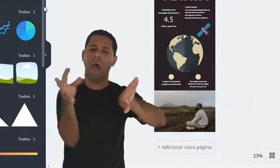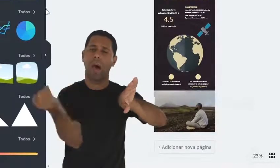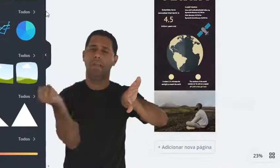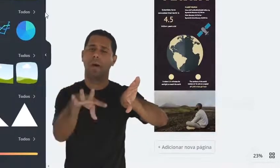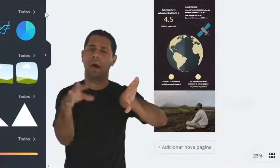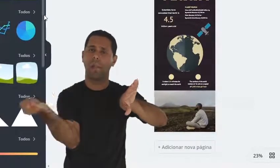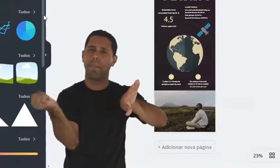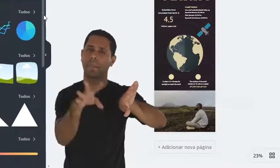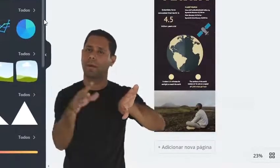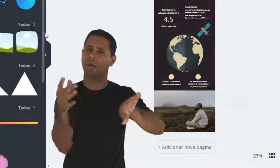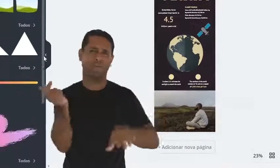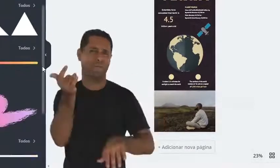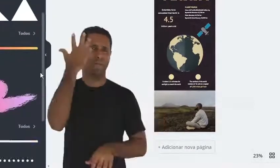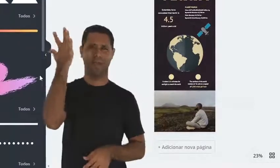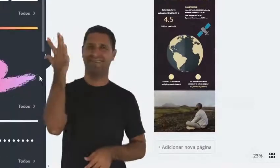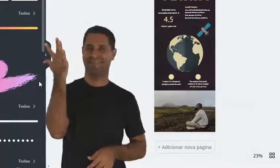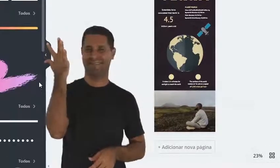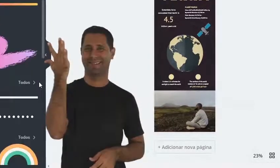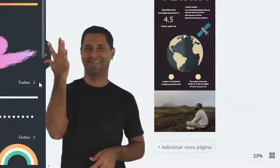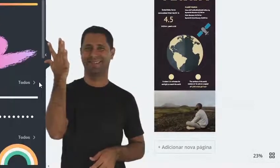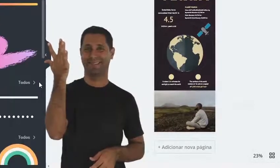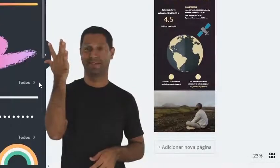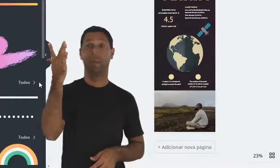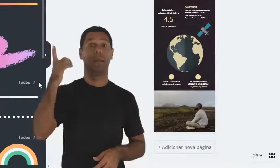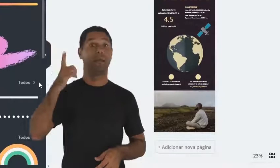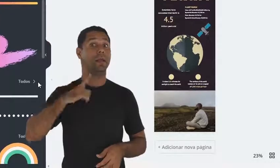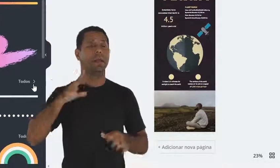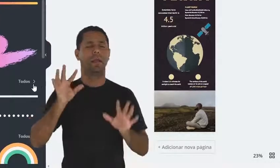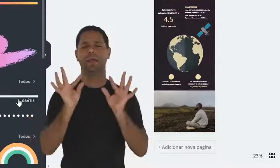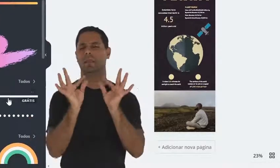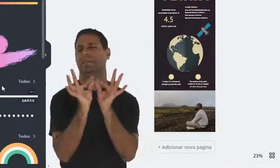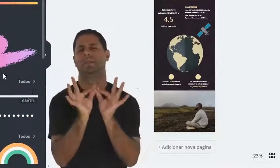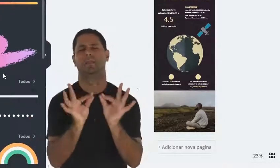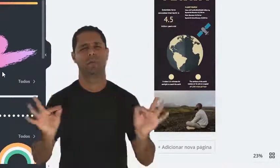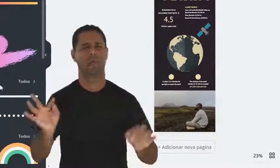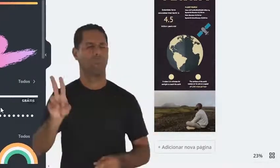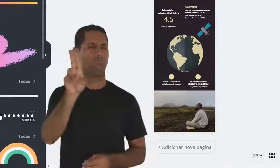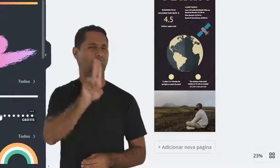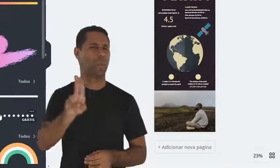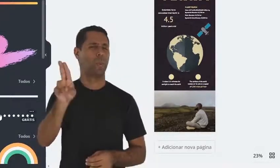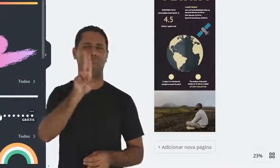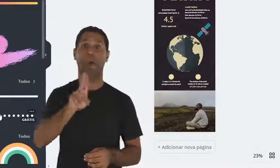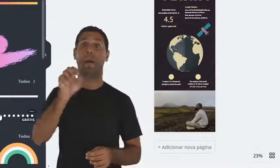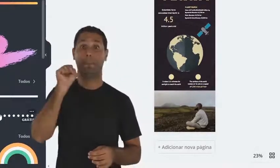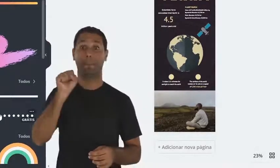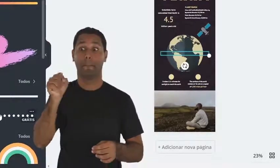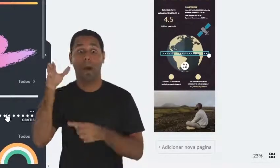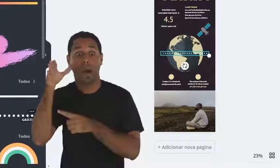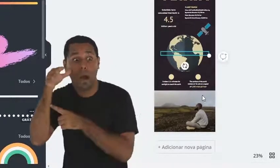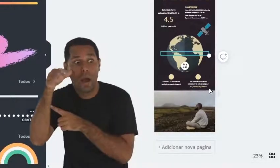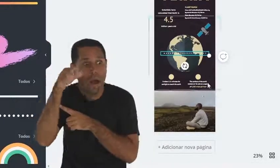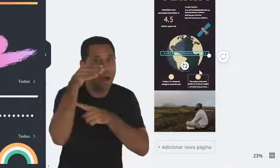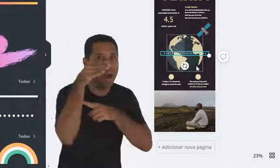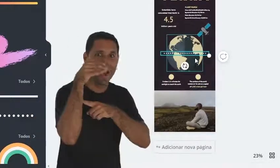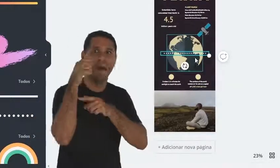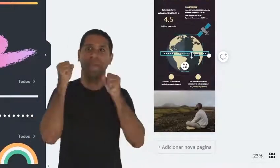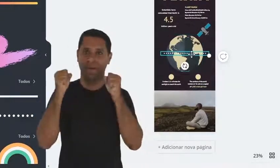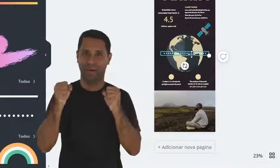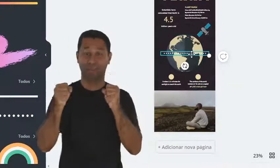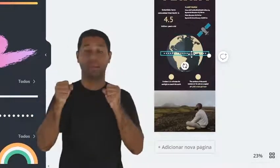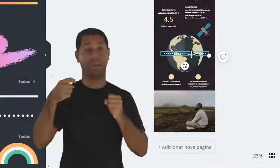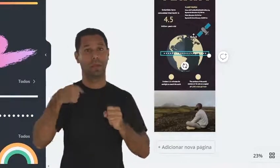incluir dentro da sua arte. Então é muito simples de utilizar. Pode ir